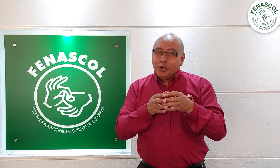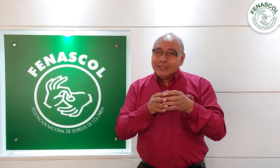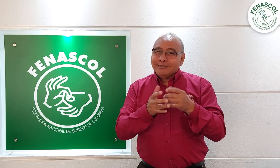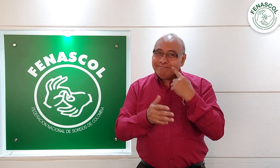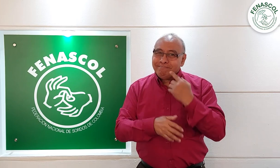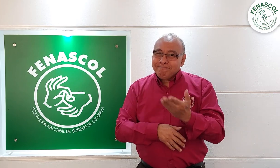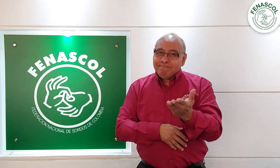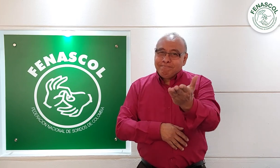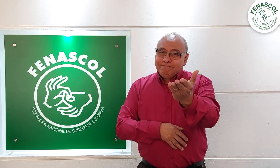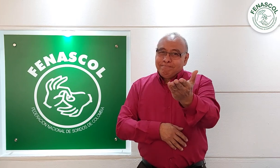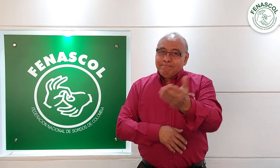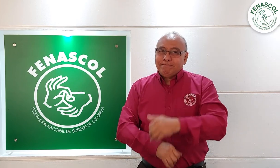país. Miremos.